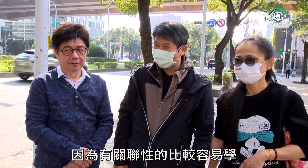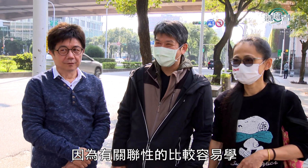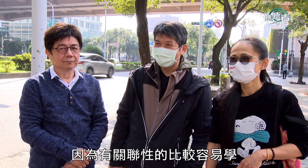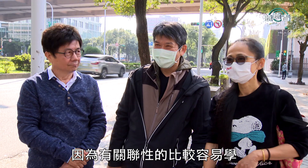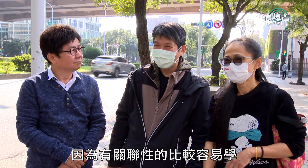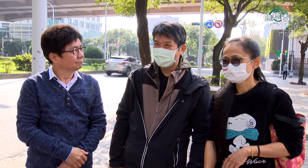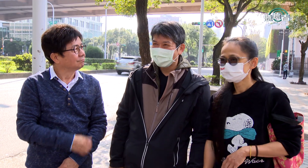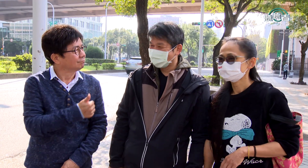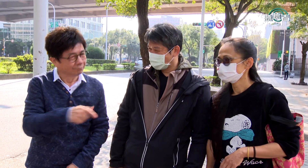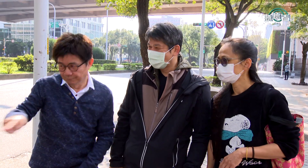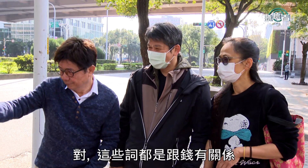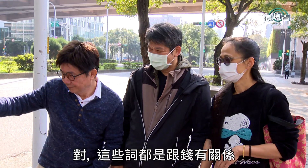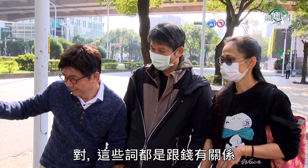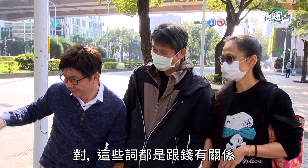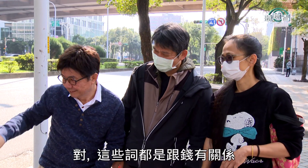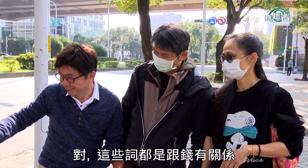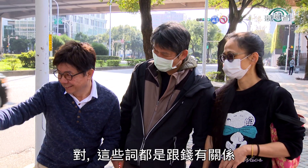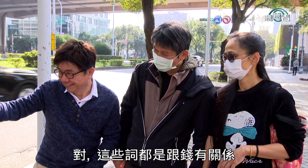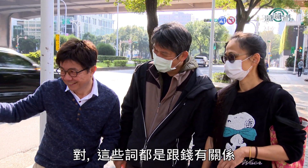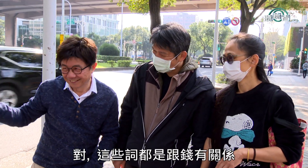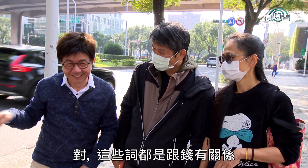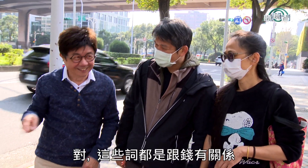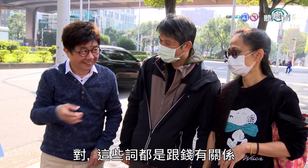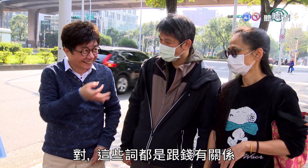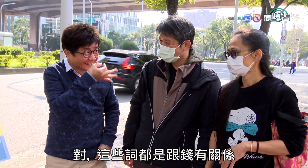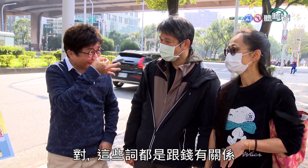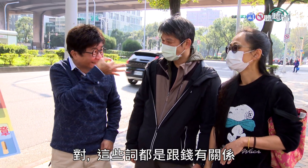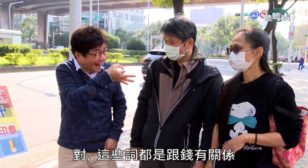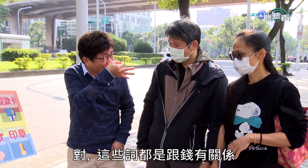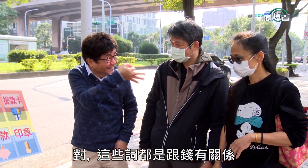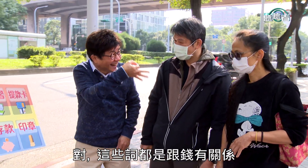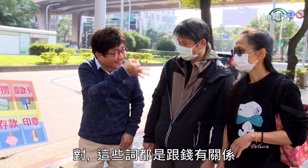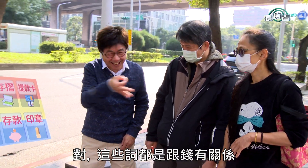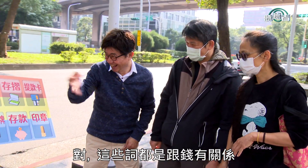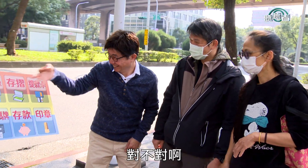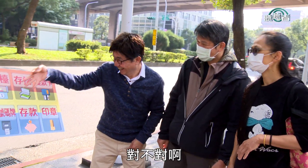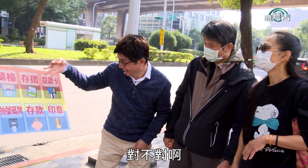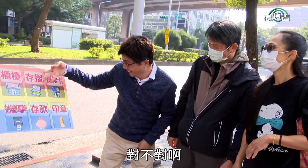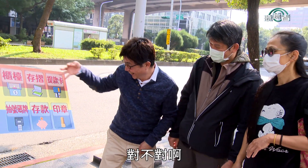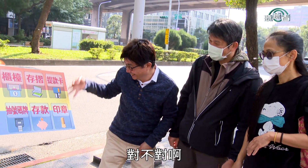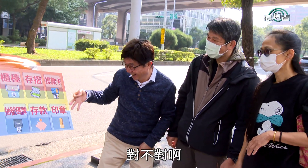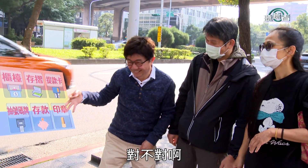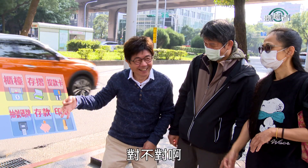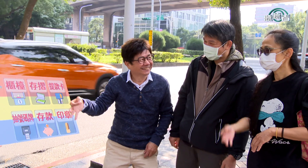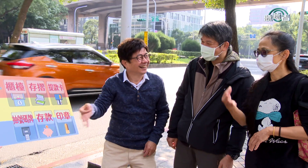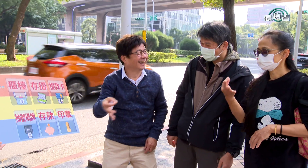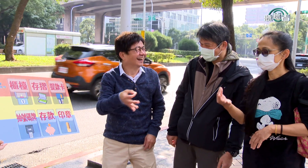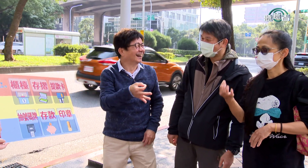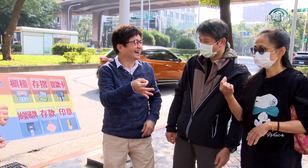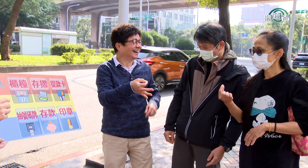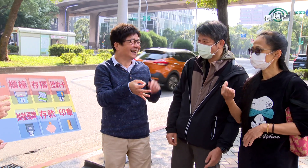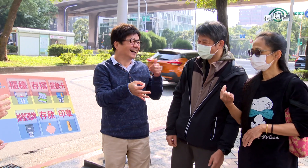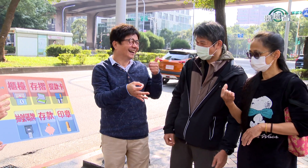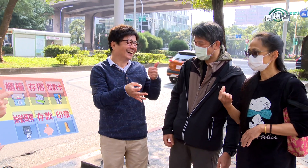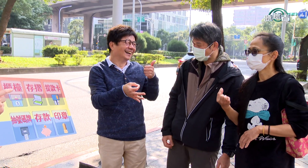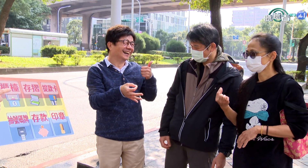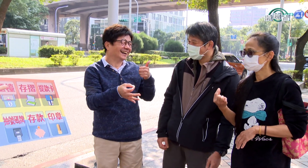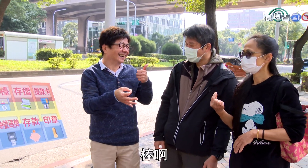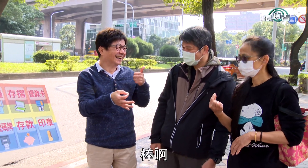嗯对这些词啊都是跟钱有关系对不对啊对哎棒